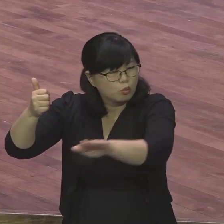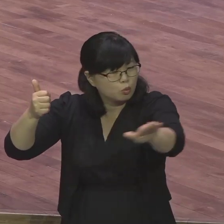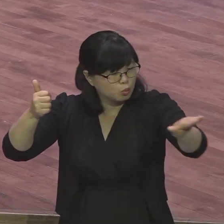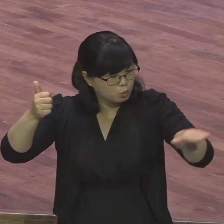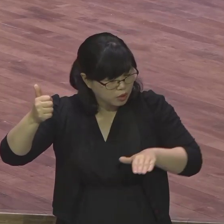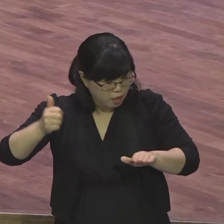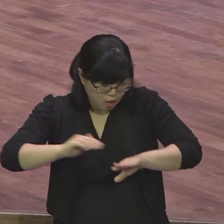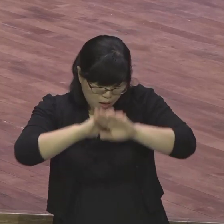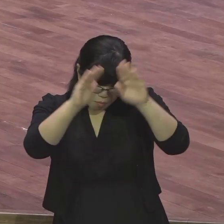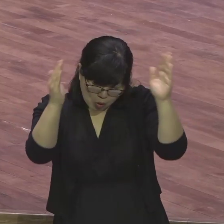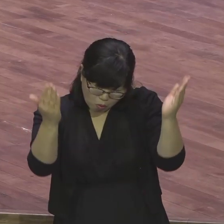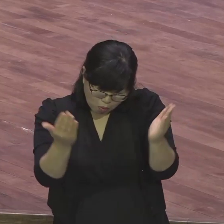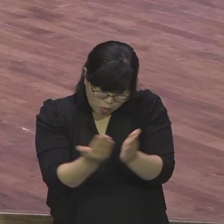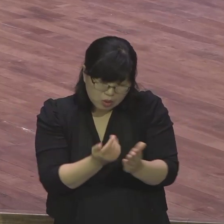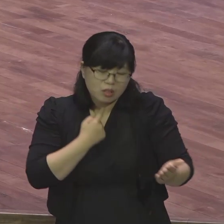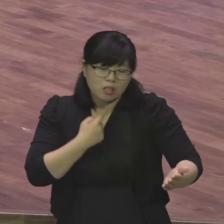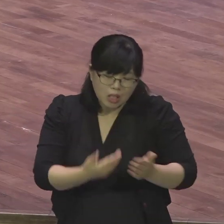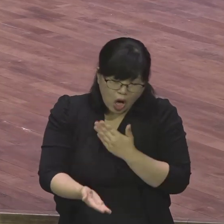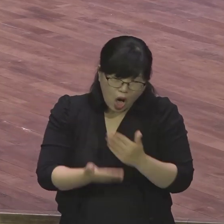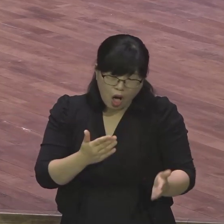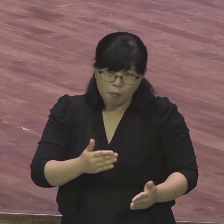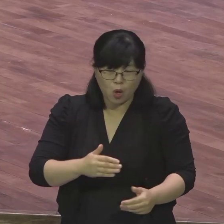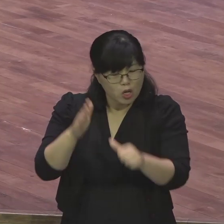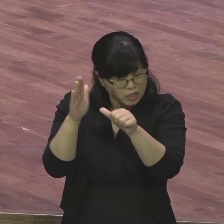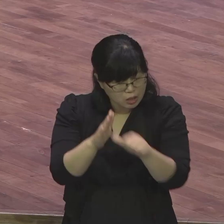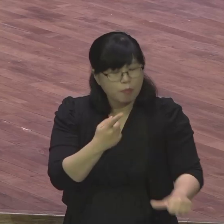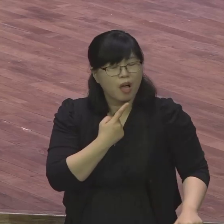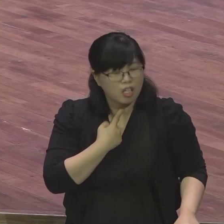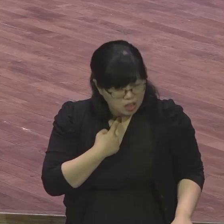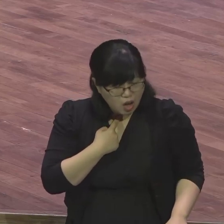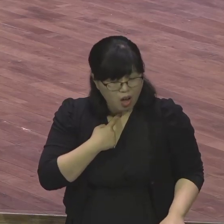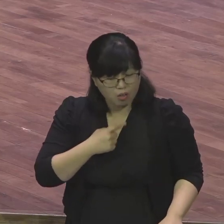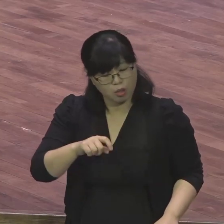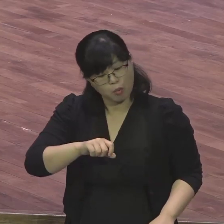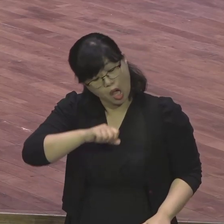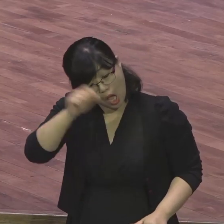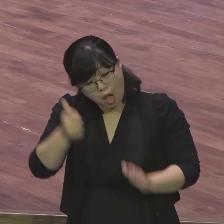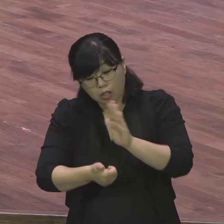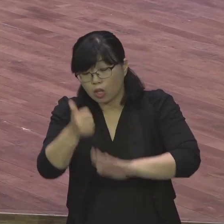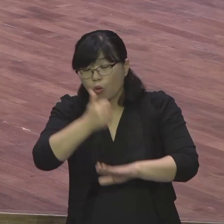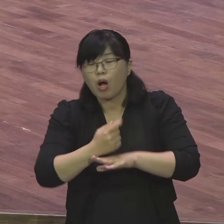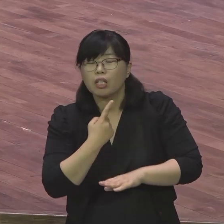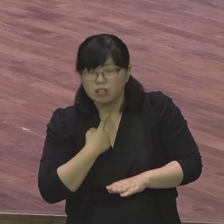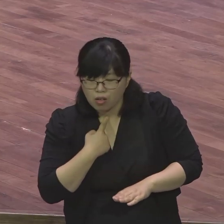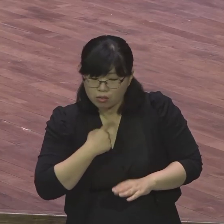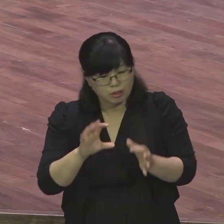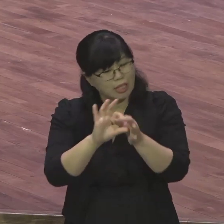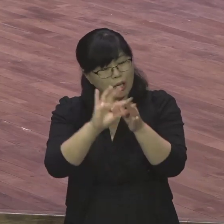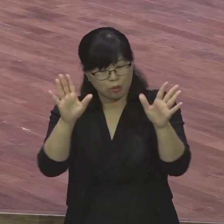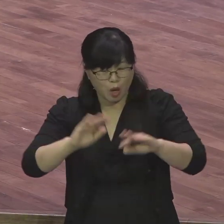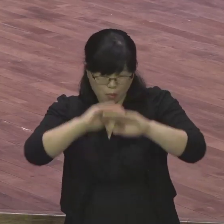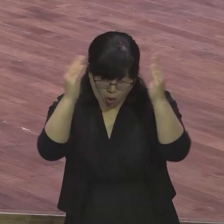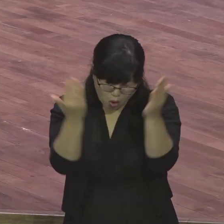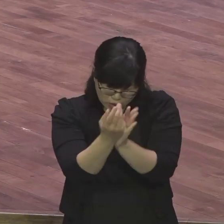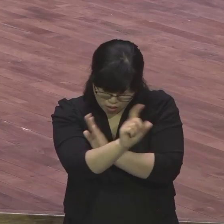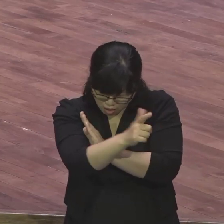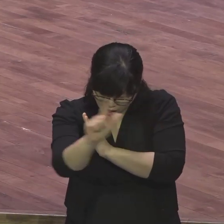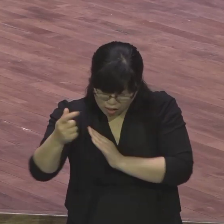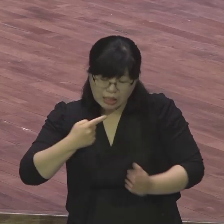그걸 가지고 그것이 좋은 경험이든 좋지 않는 경험이든 상관없이 무조건 하나님의 자녀는 합류가야